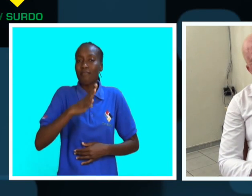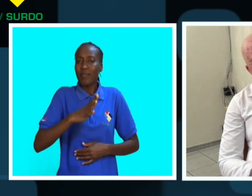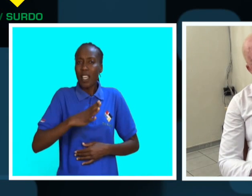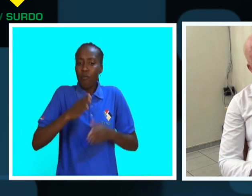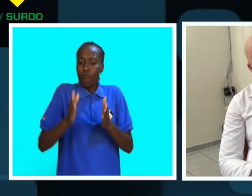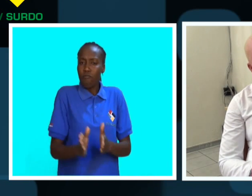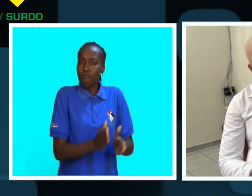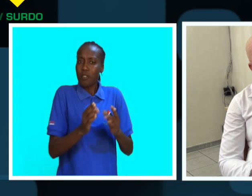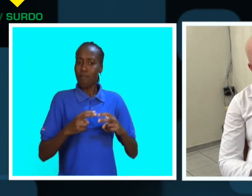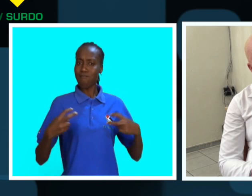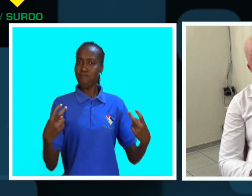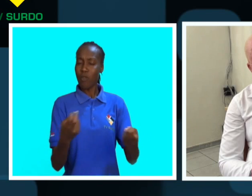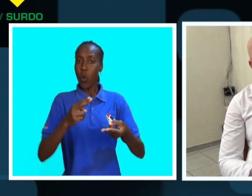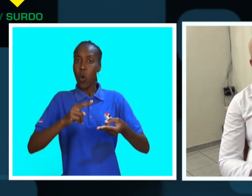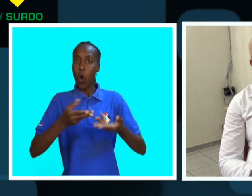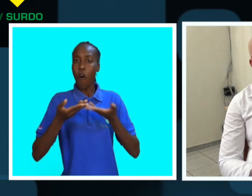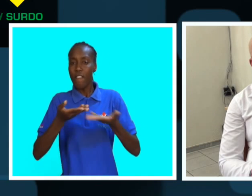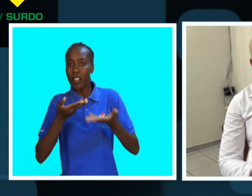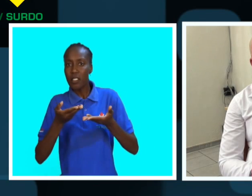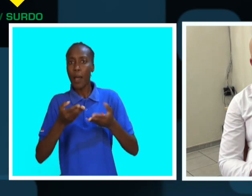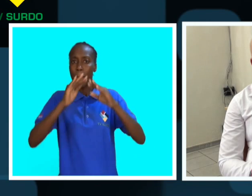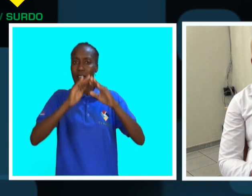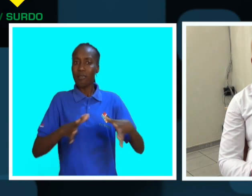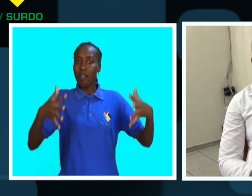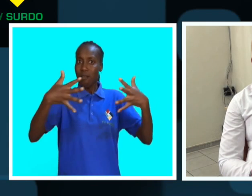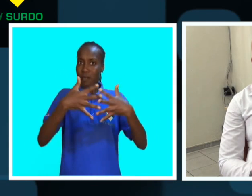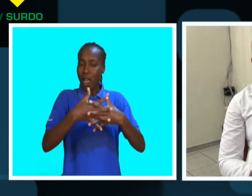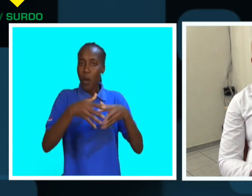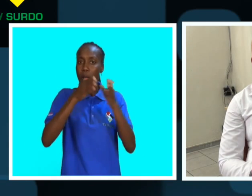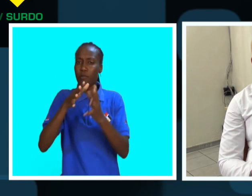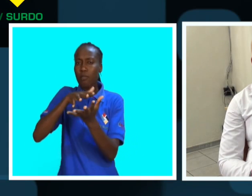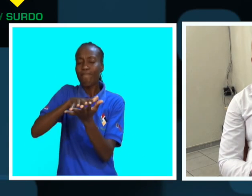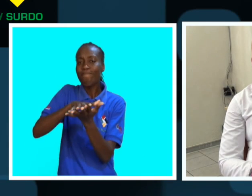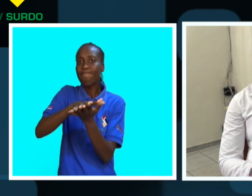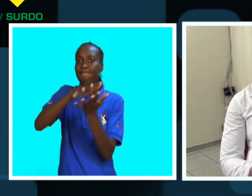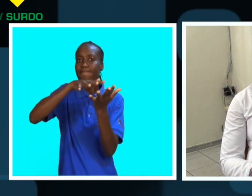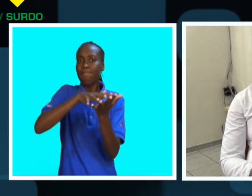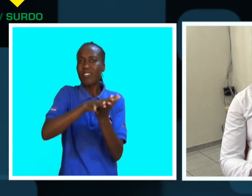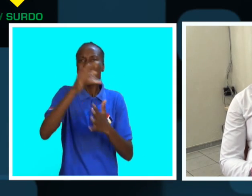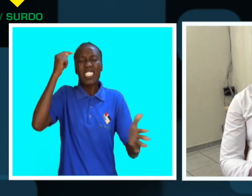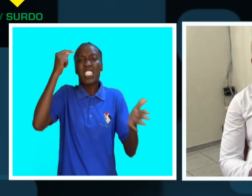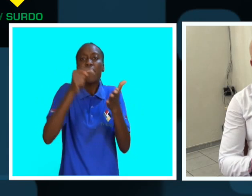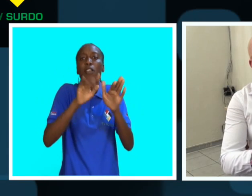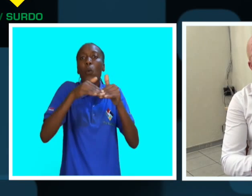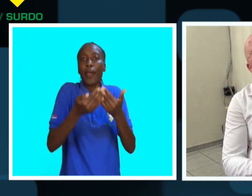eu tenho organizado sessões de conversa e clarificar às pessoas o que é ser portador de